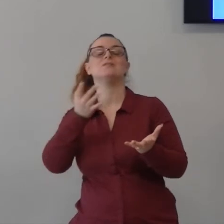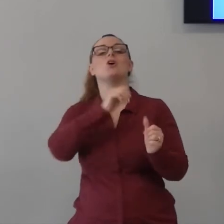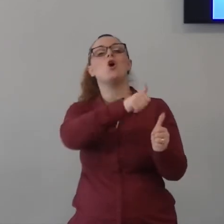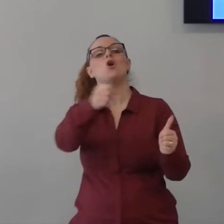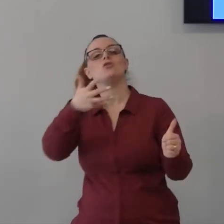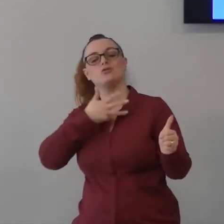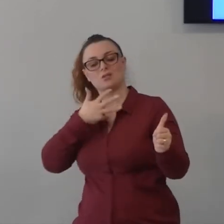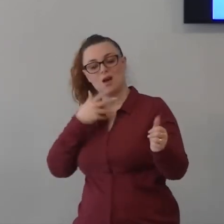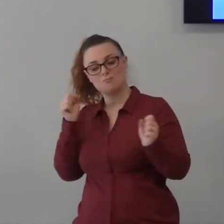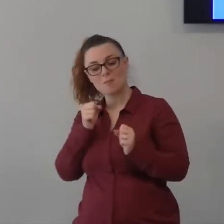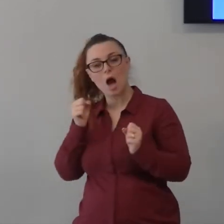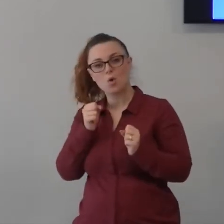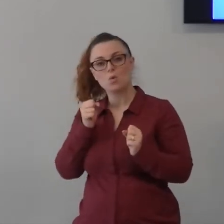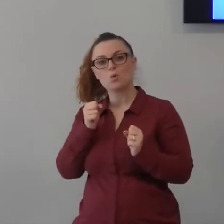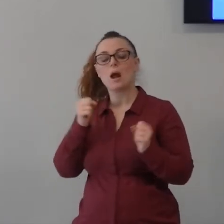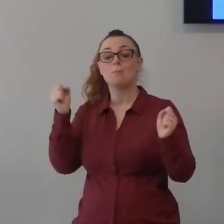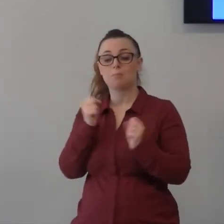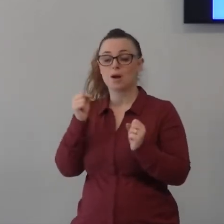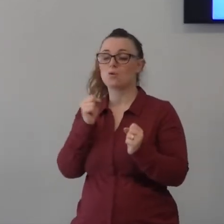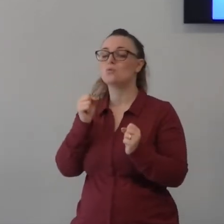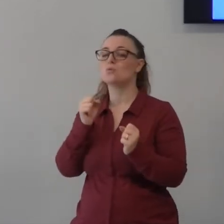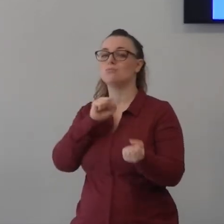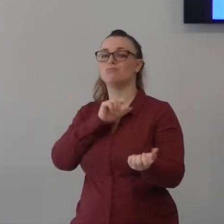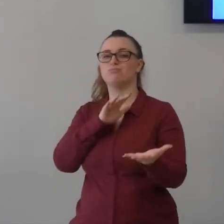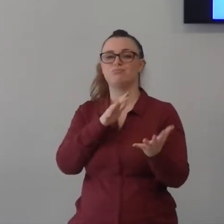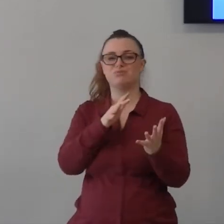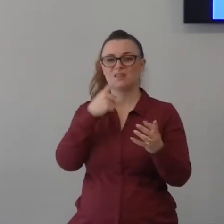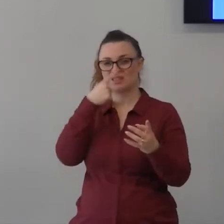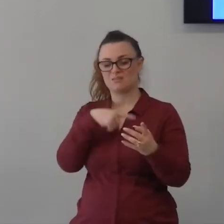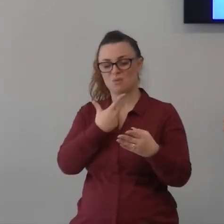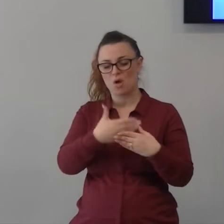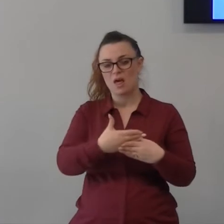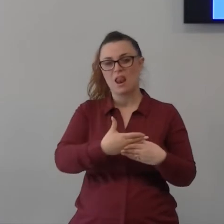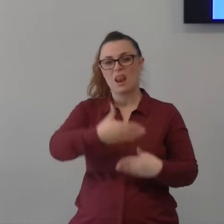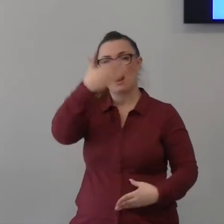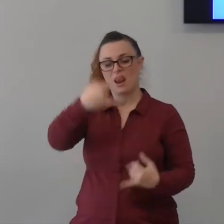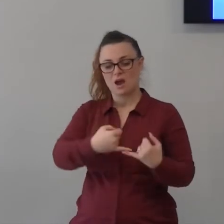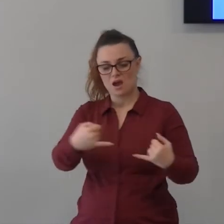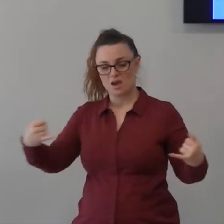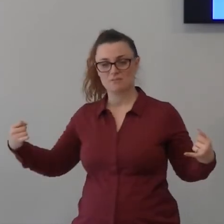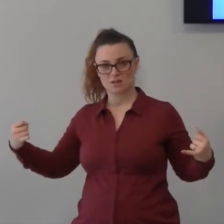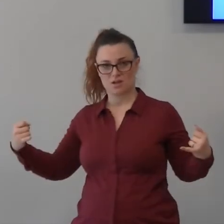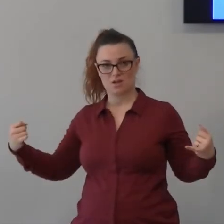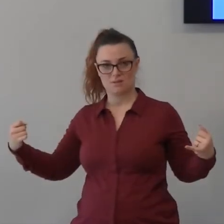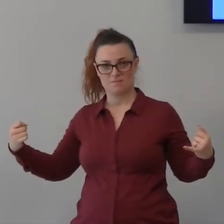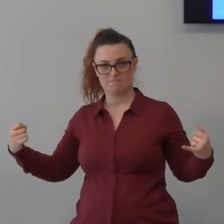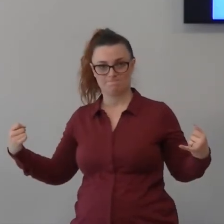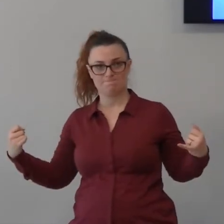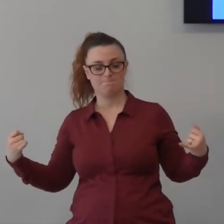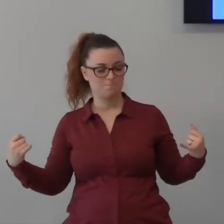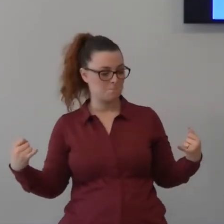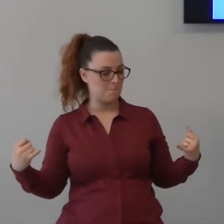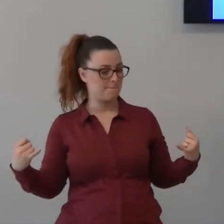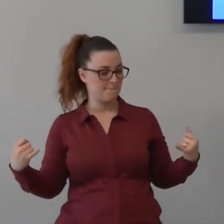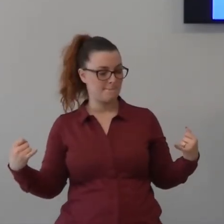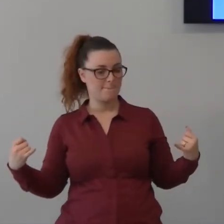possono essere è un limite dall'accettare Gesù da farlo entrare nella tua vita da farlo arrivare nella